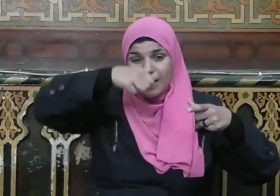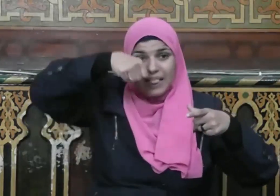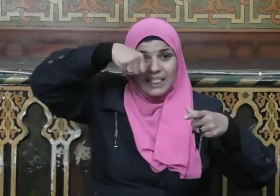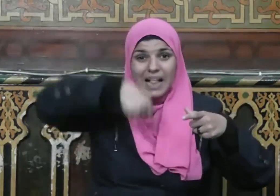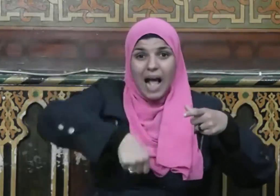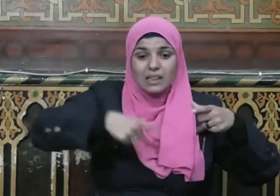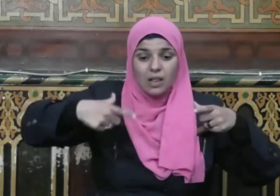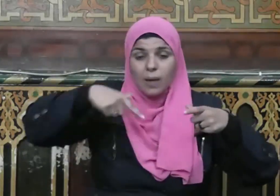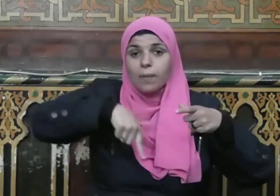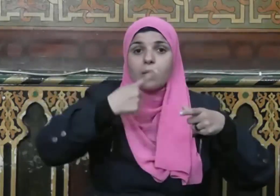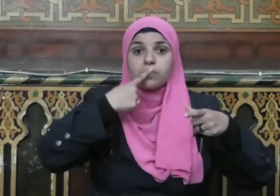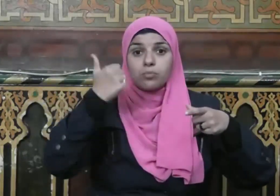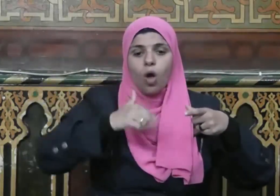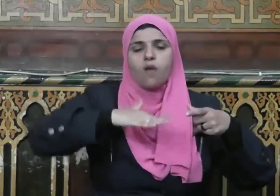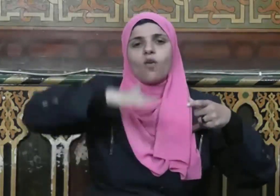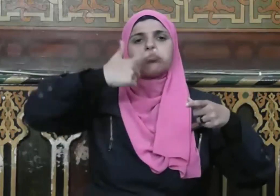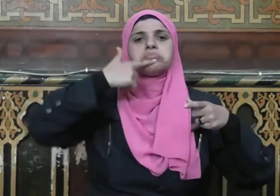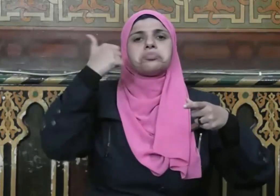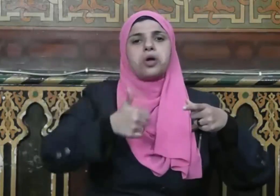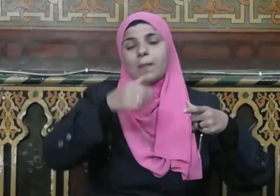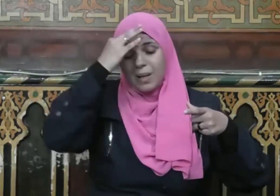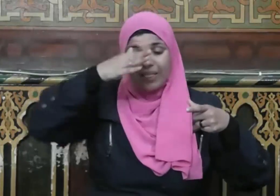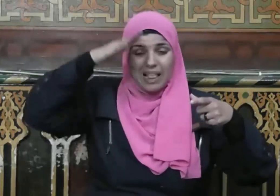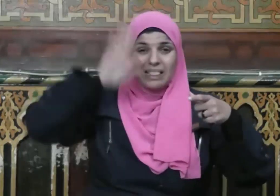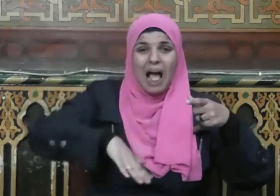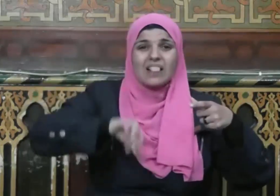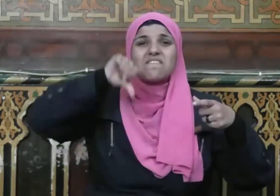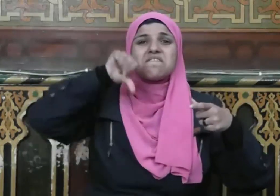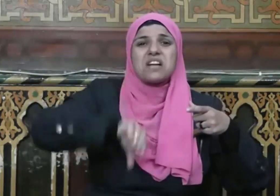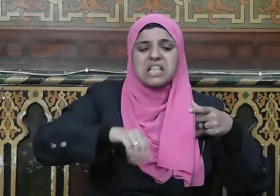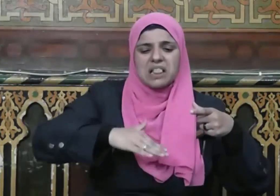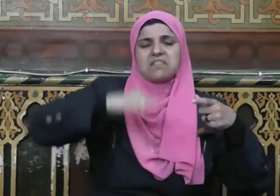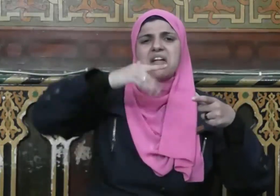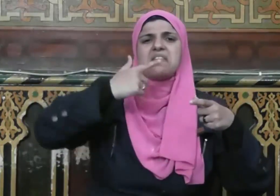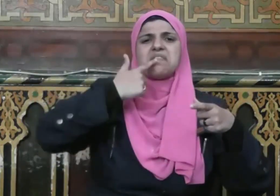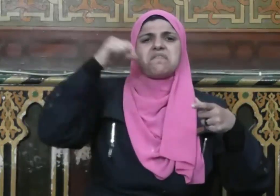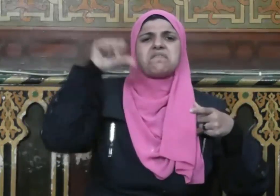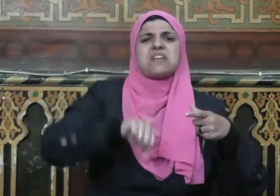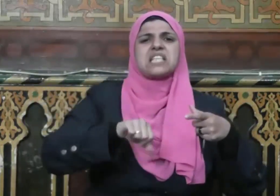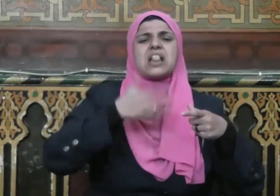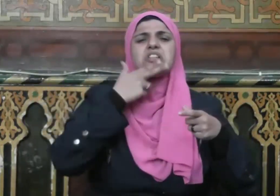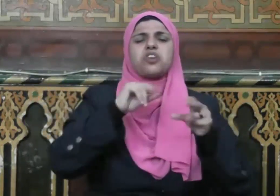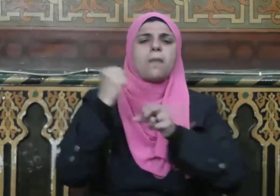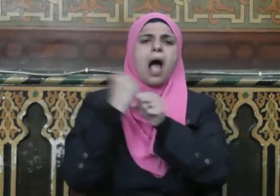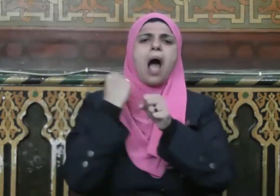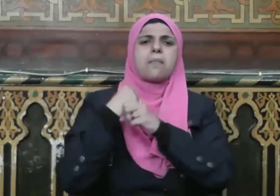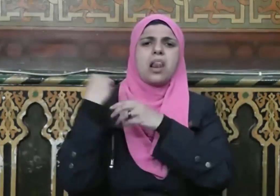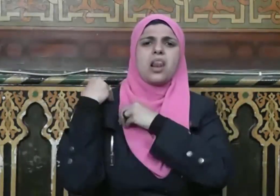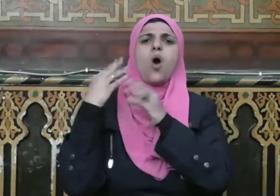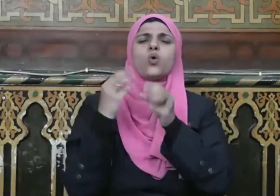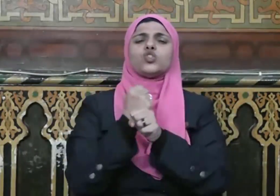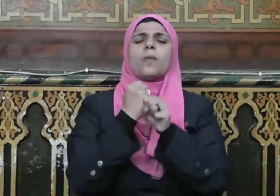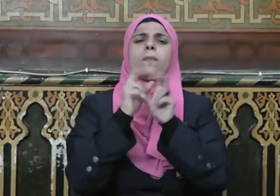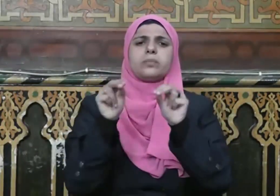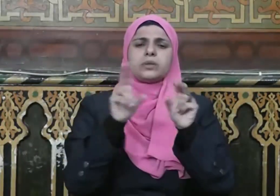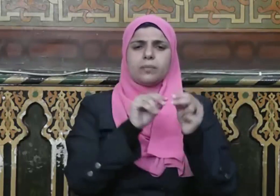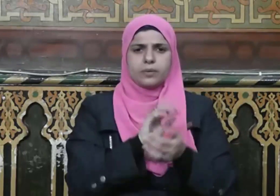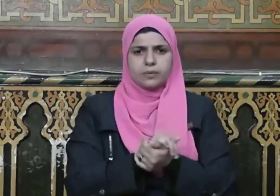طاب أعلاه وإذا فسد أسفله فسد أعلاه لذا